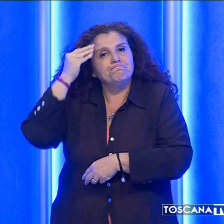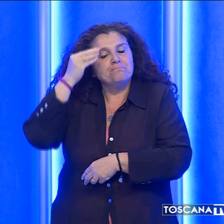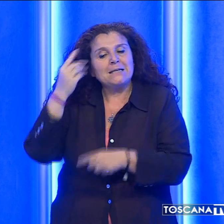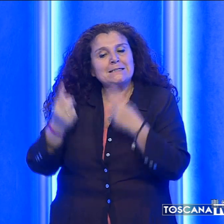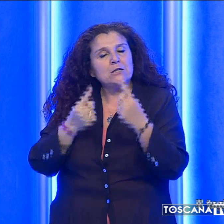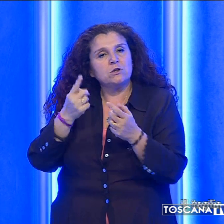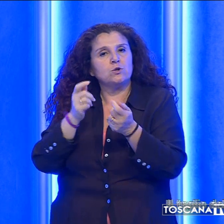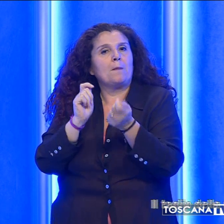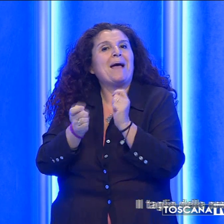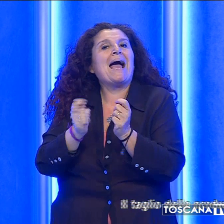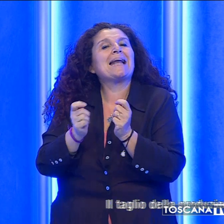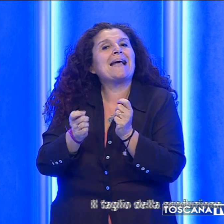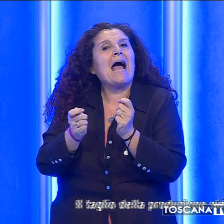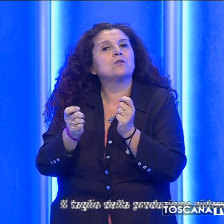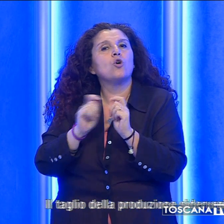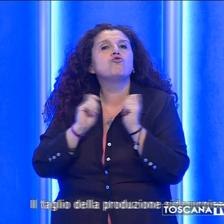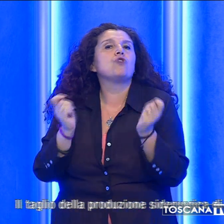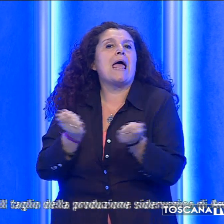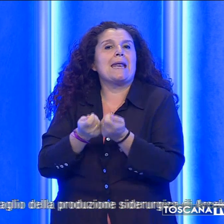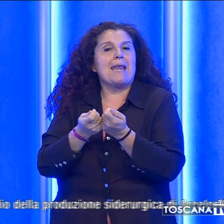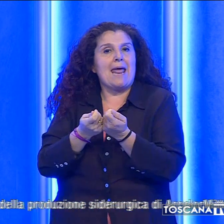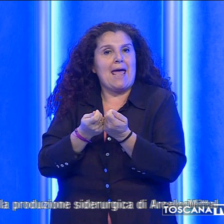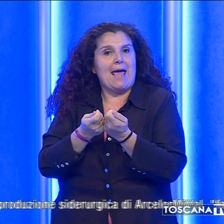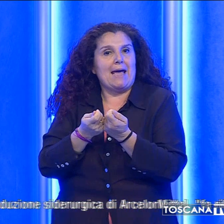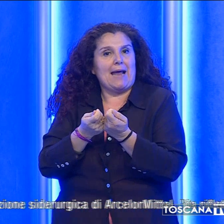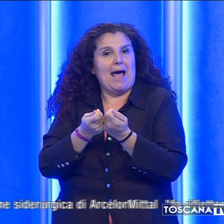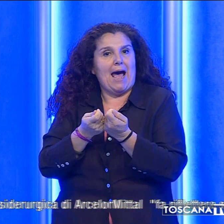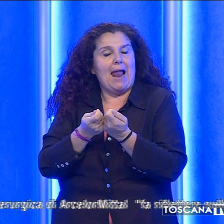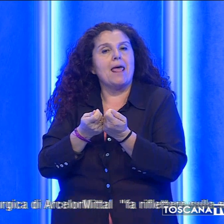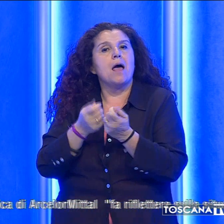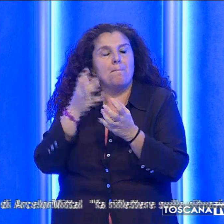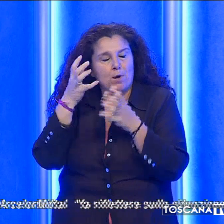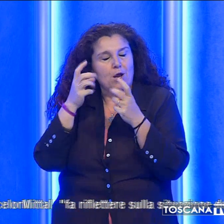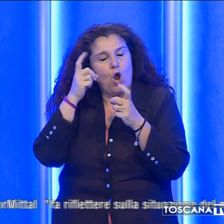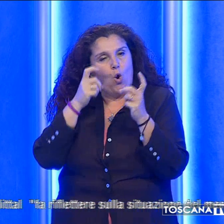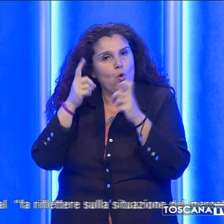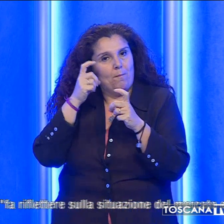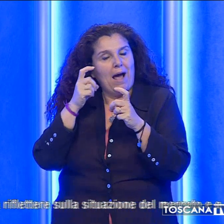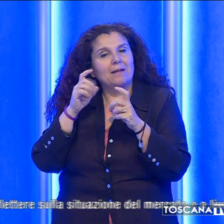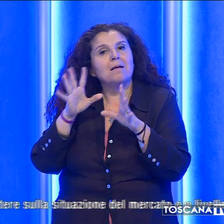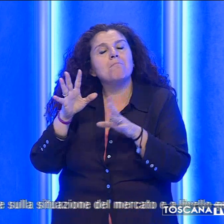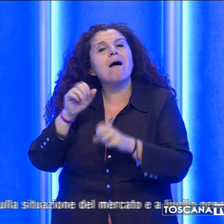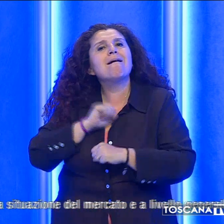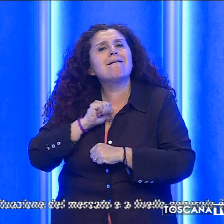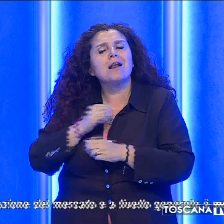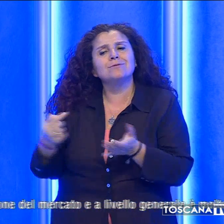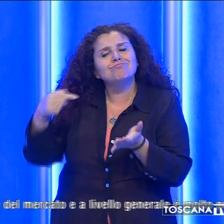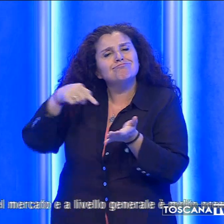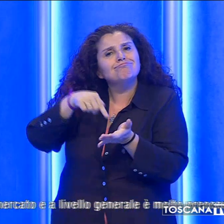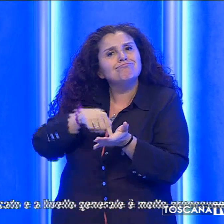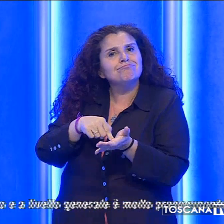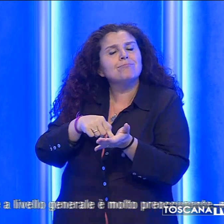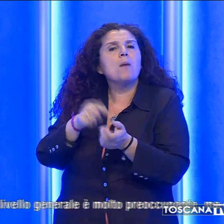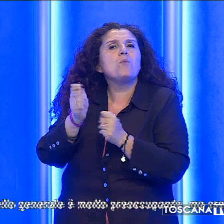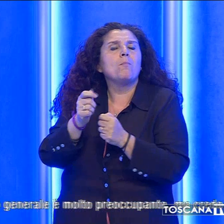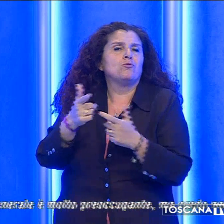del mercato a livello generale e che è molto preoccupante, ma credo non ci saranno ripercussioni dirette su